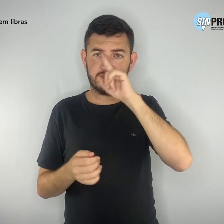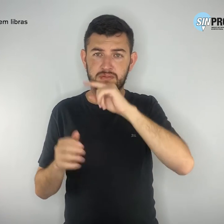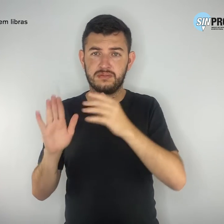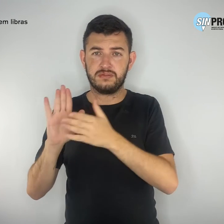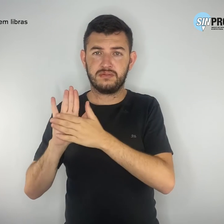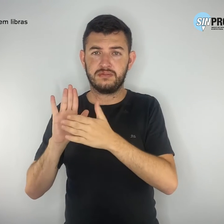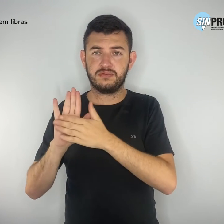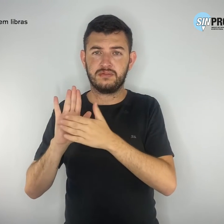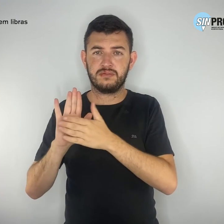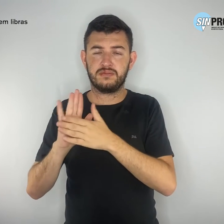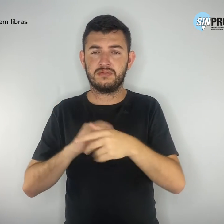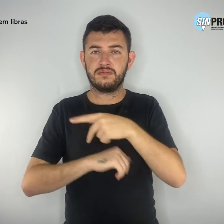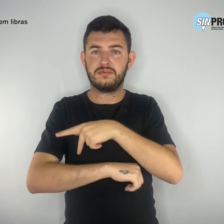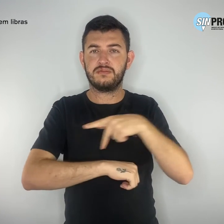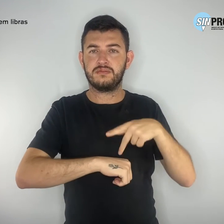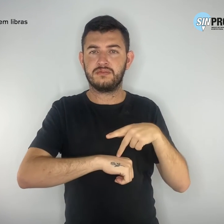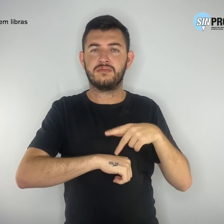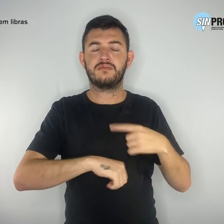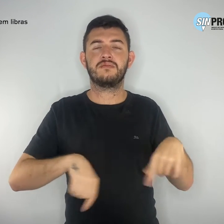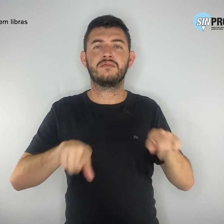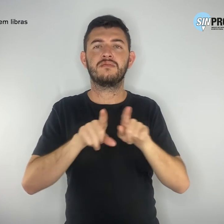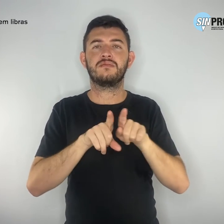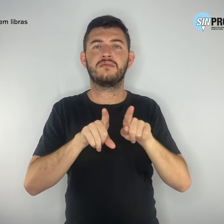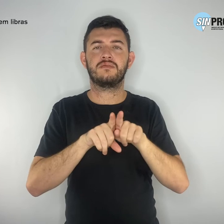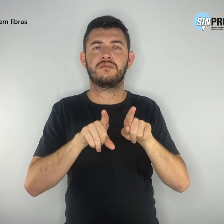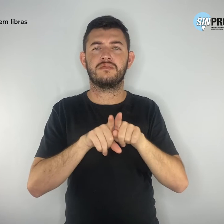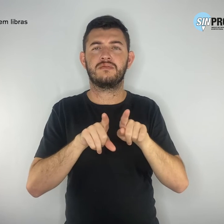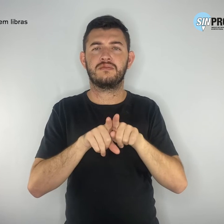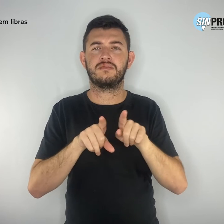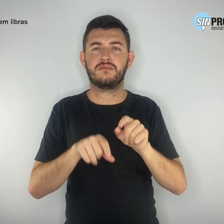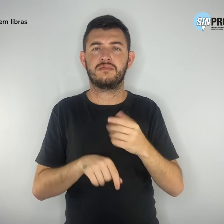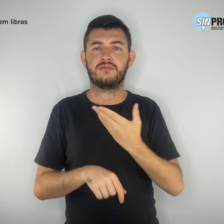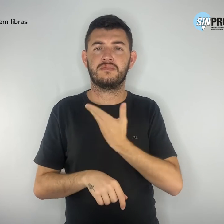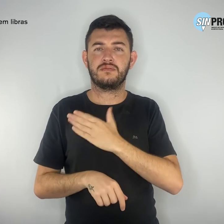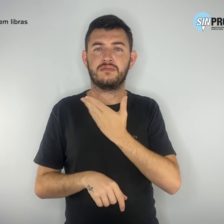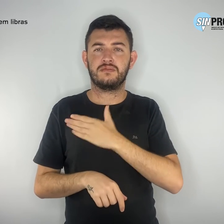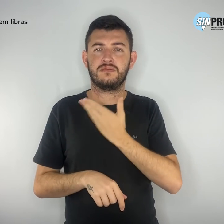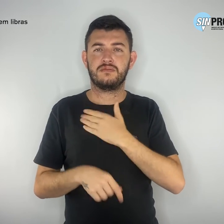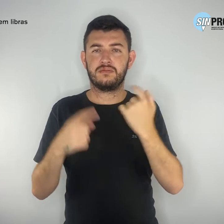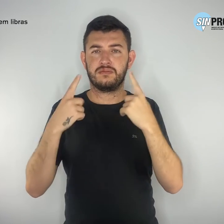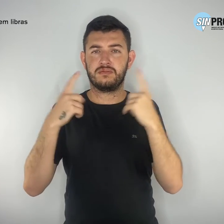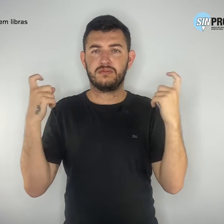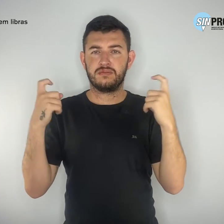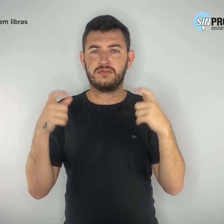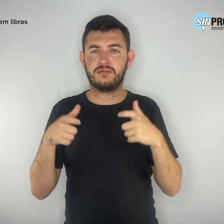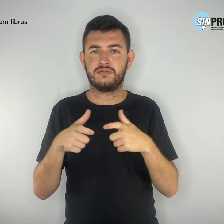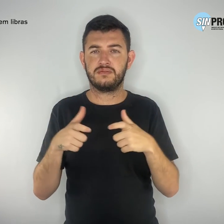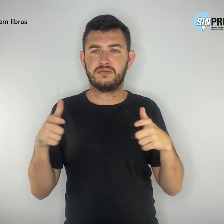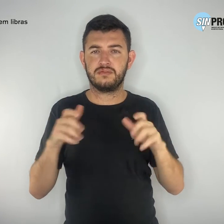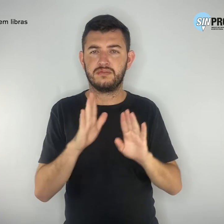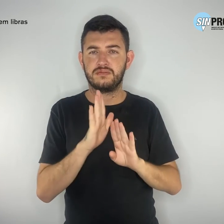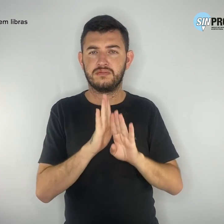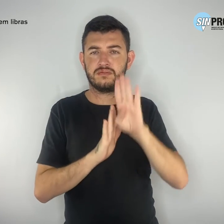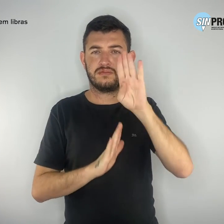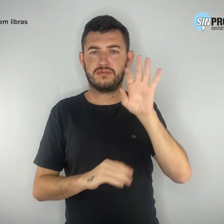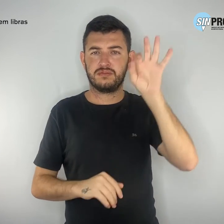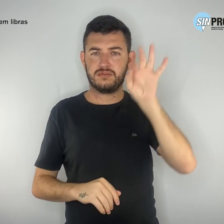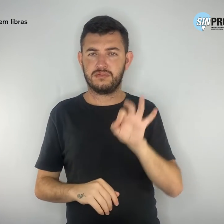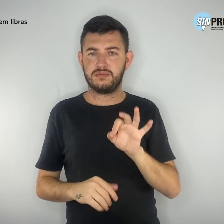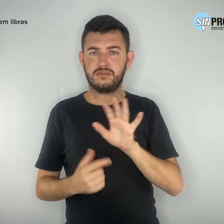propiciar o aumento de exclusão e violências, só para citar alguns. Uma delas,